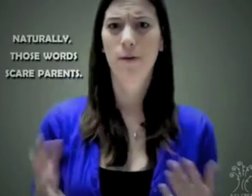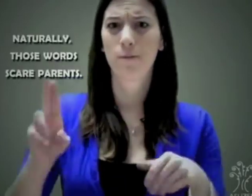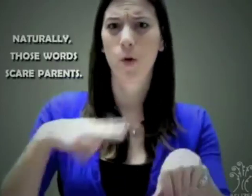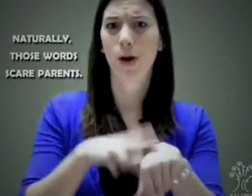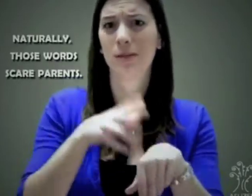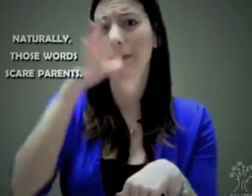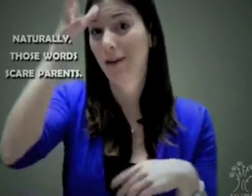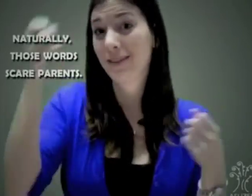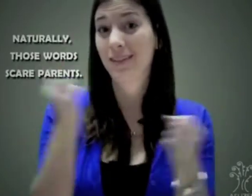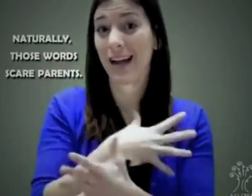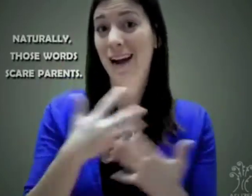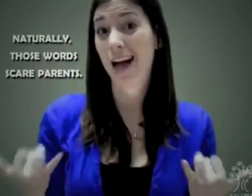padres están asustados.